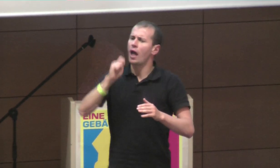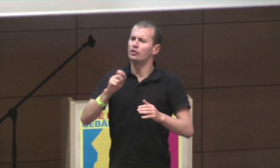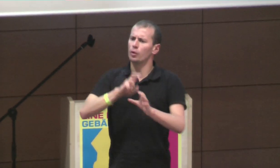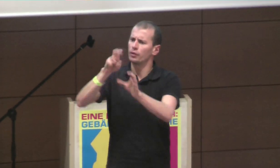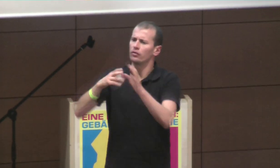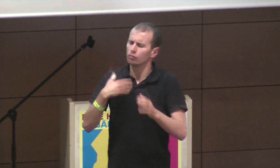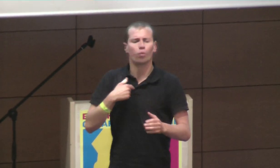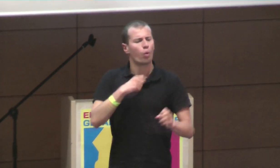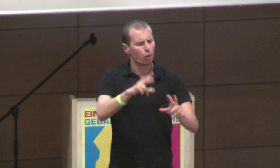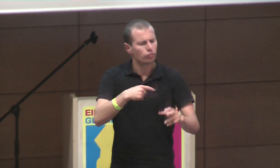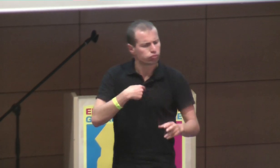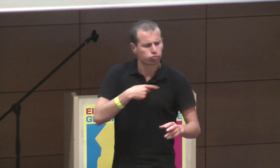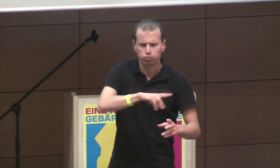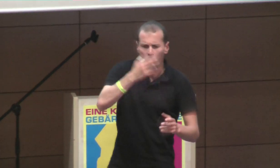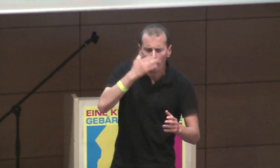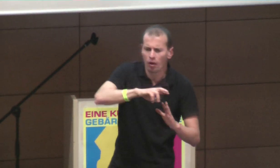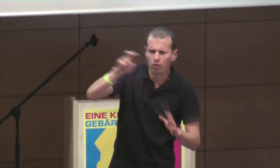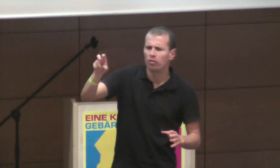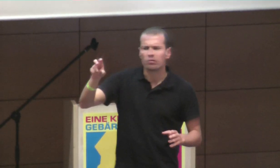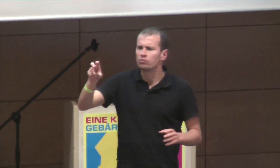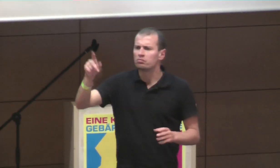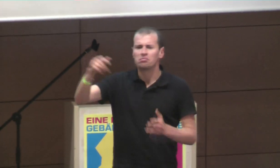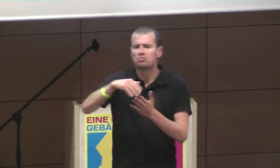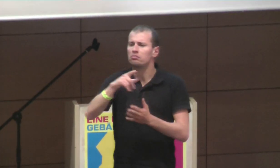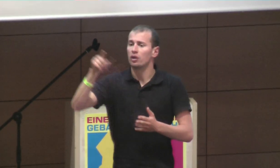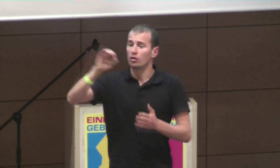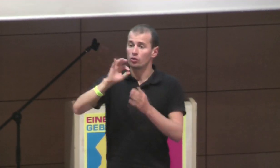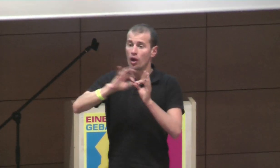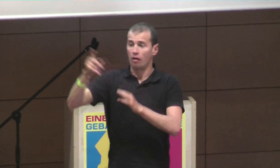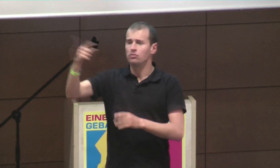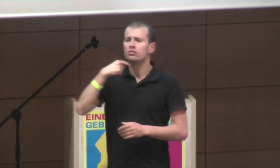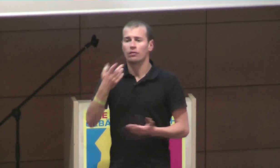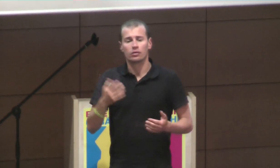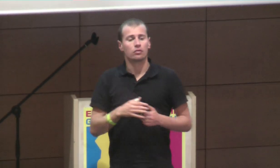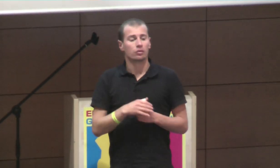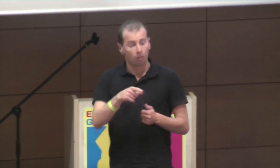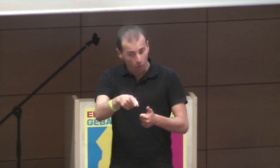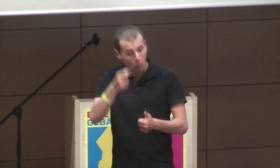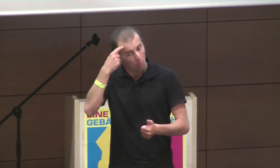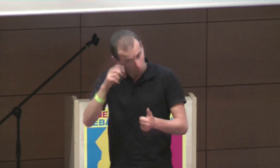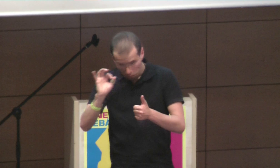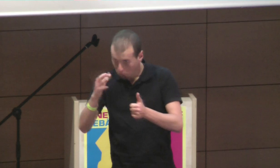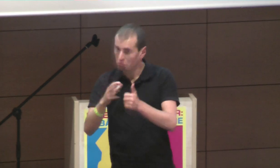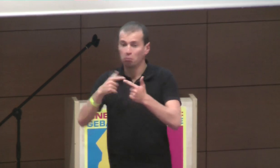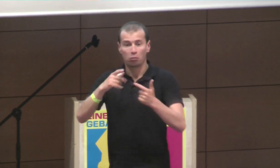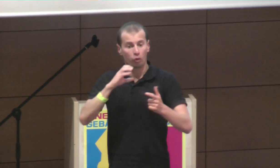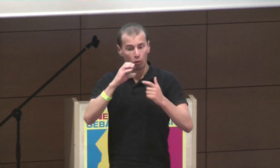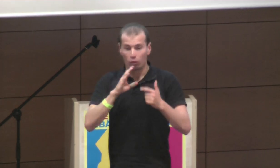strebe natürlich auch an, also ich wollte ganz gerne Abitur machen, auch dann studieren gehen, und das hieß aber, nein, ähm, du hast, ähm,